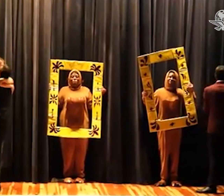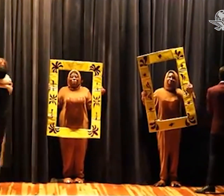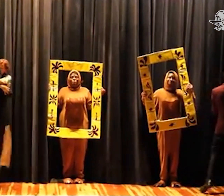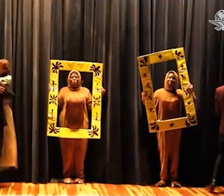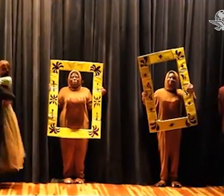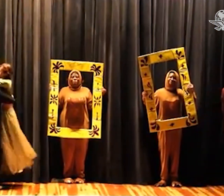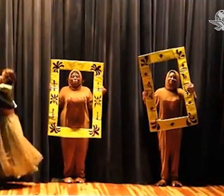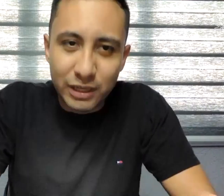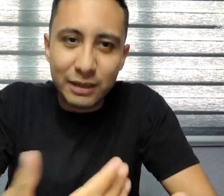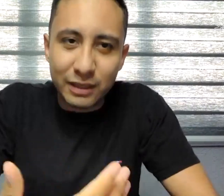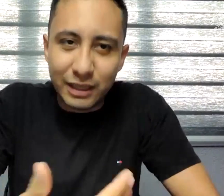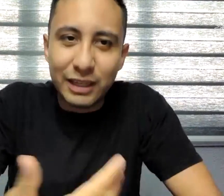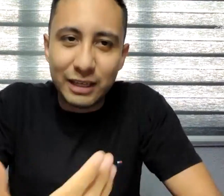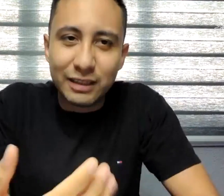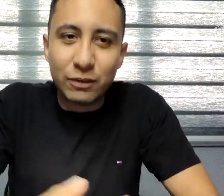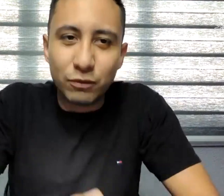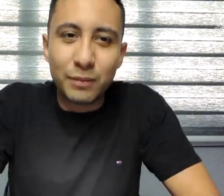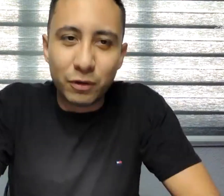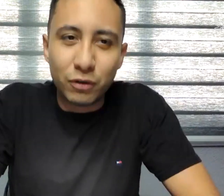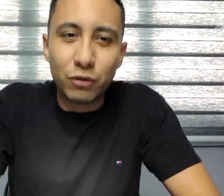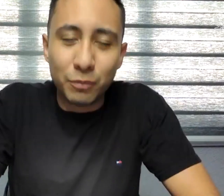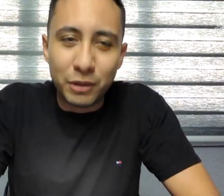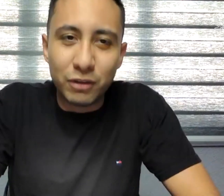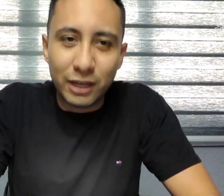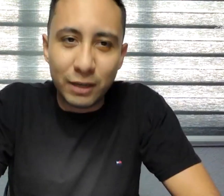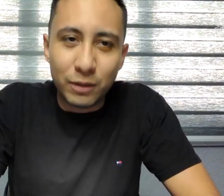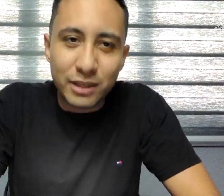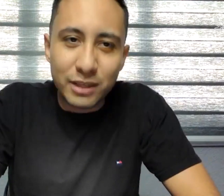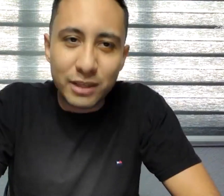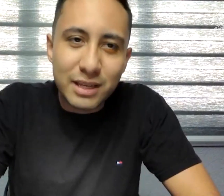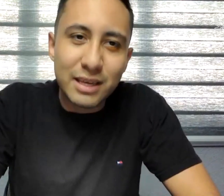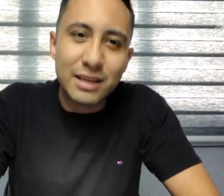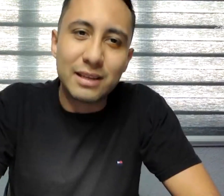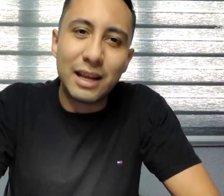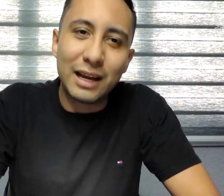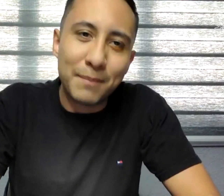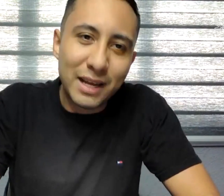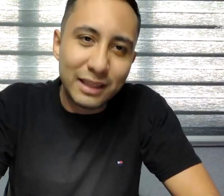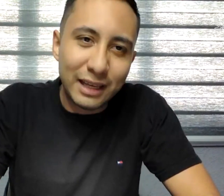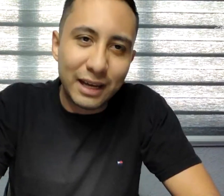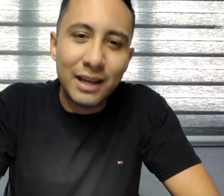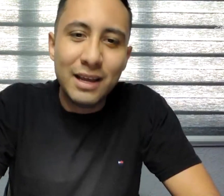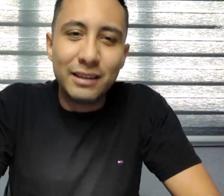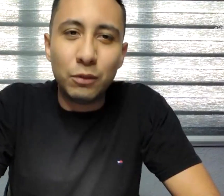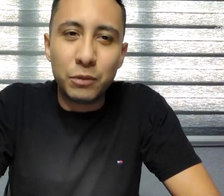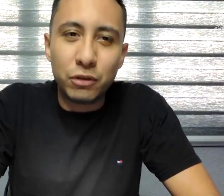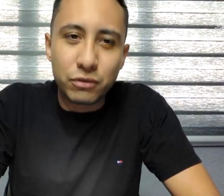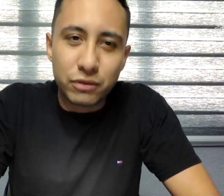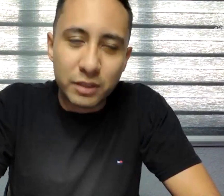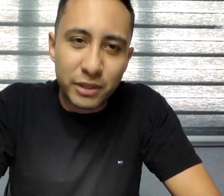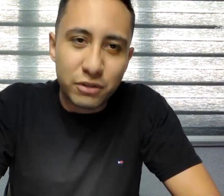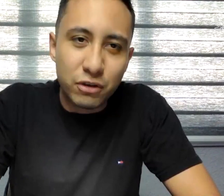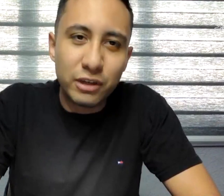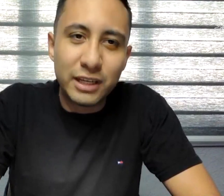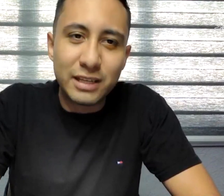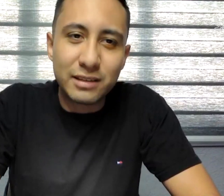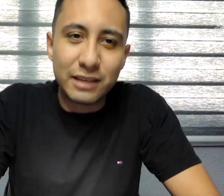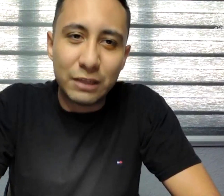poco a poco puedan ir teniendo un mejor dominio de la lengua de señas, de la gramática, el dominio de sus expresiones tanto